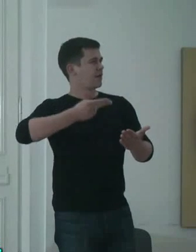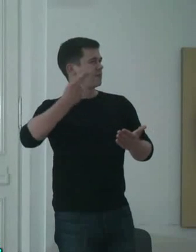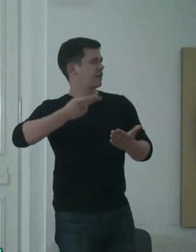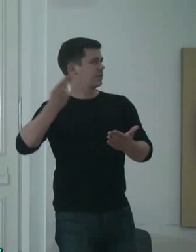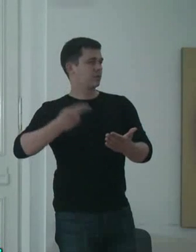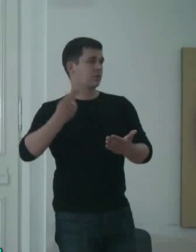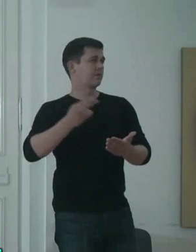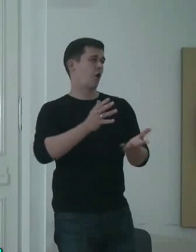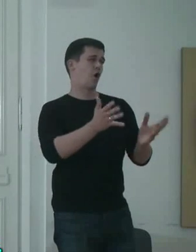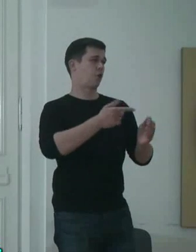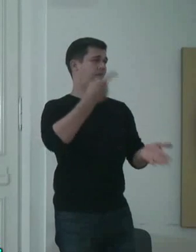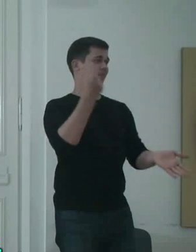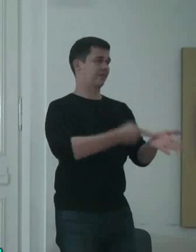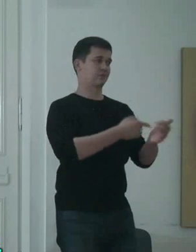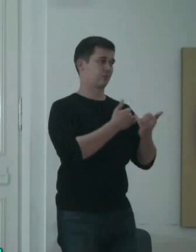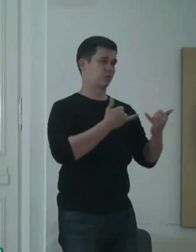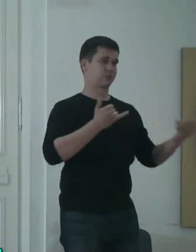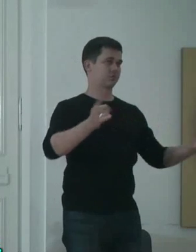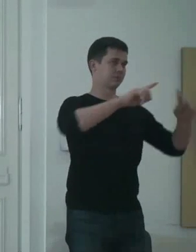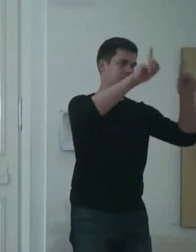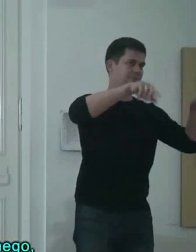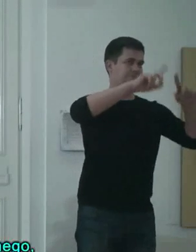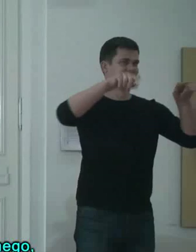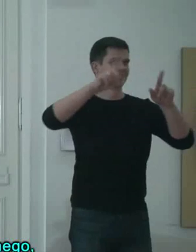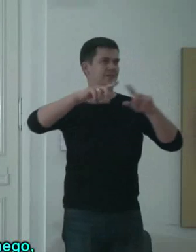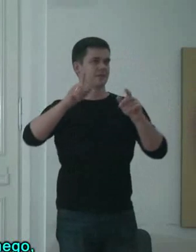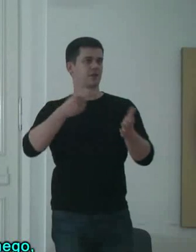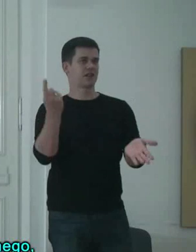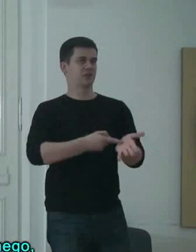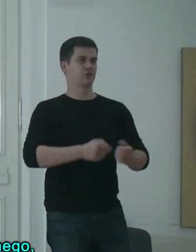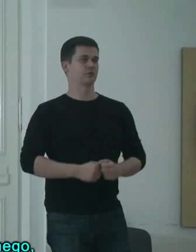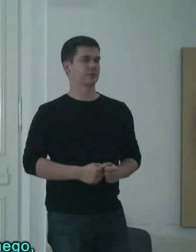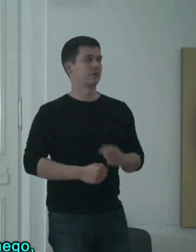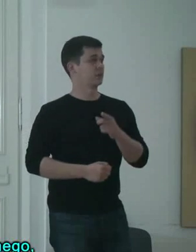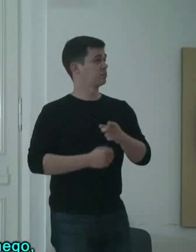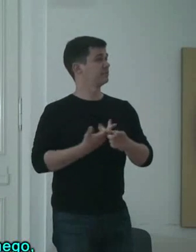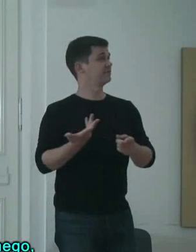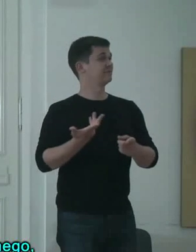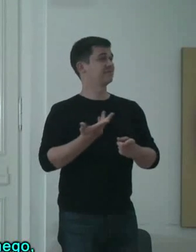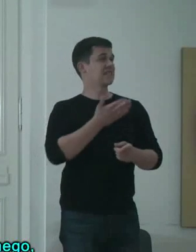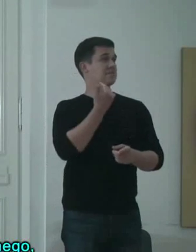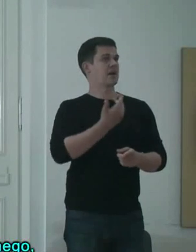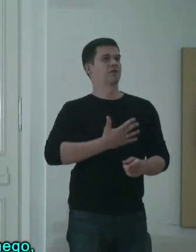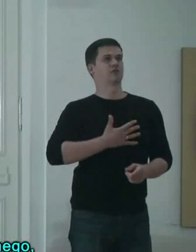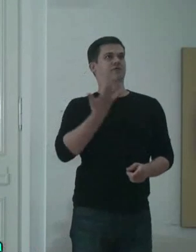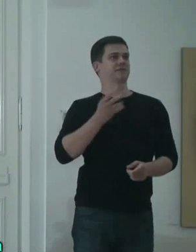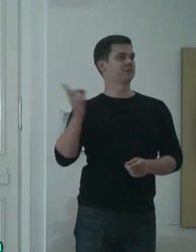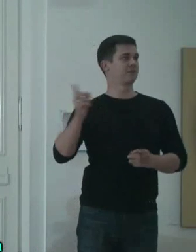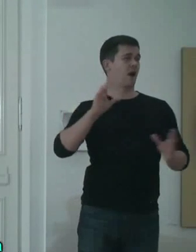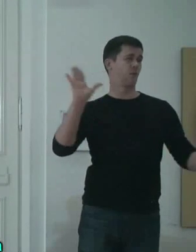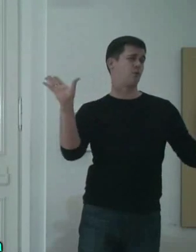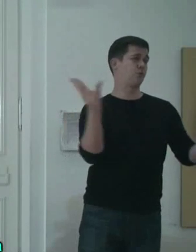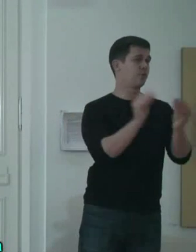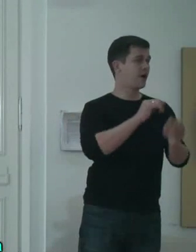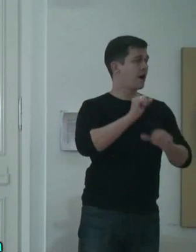Stworzył około tysiące, mniej więcej, płócień. Także to nie jest nic dziwnego, że jego twórczość przez te wszystkie